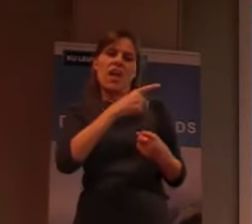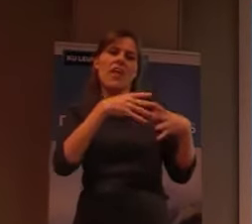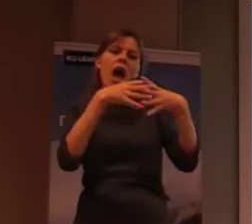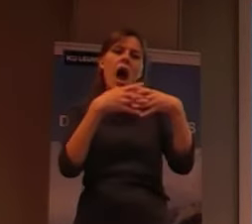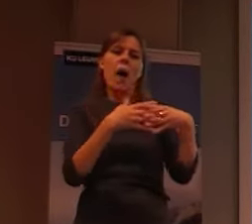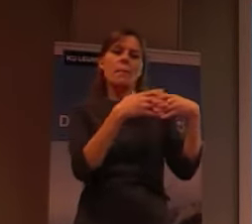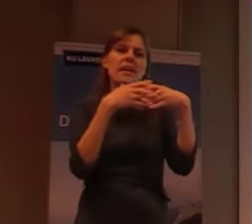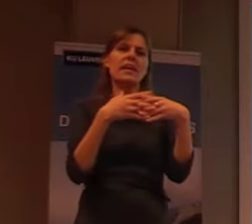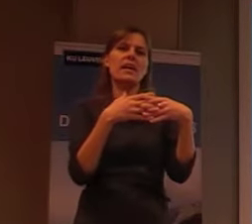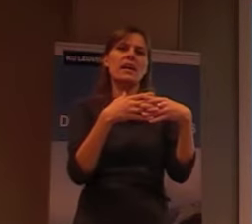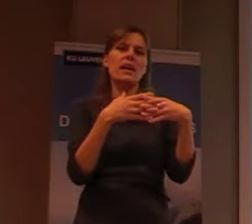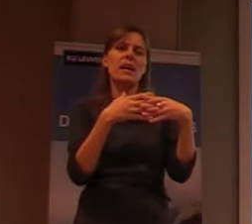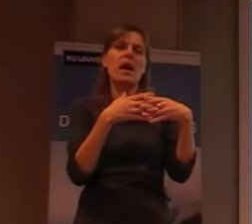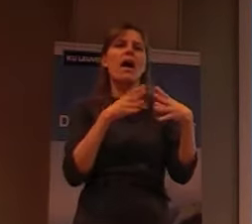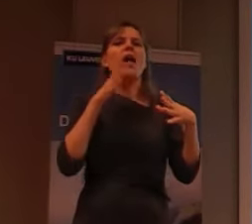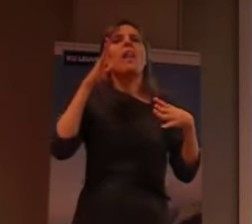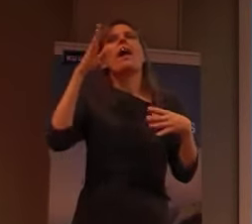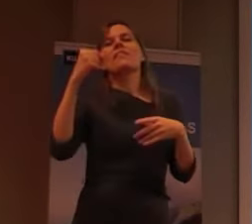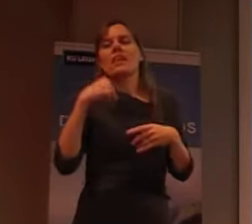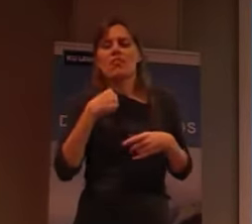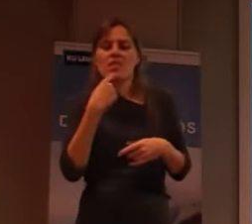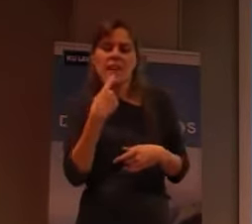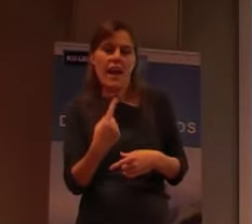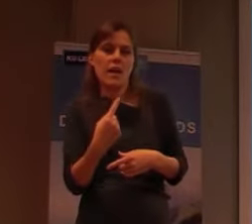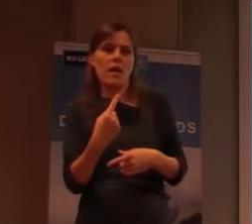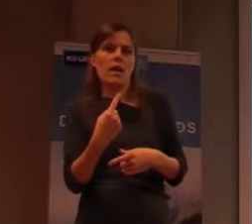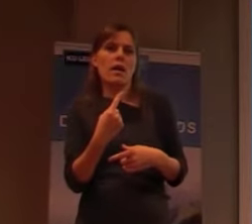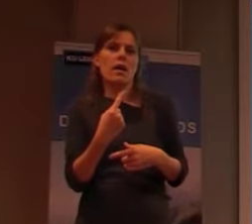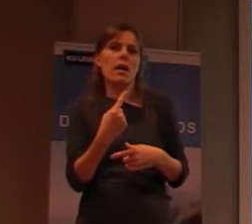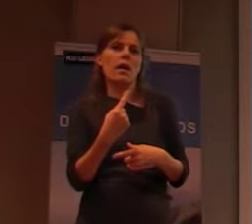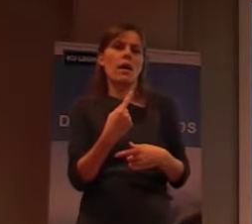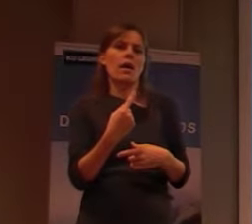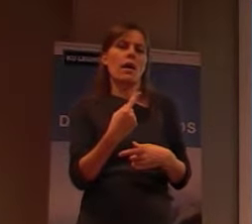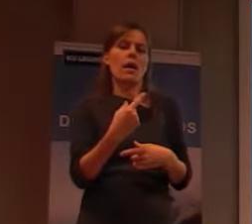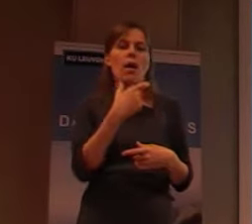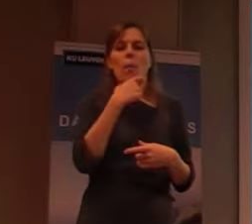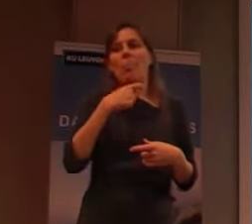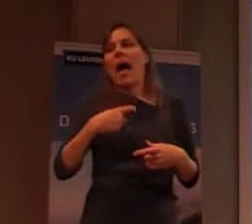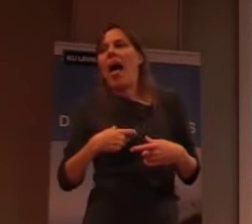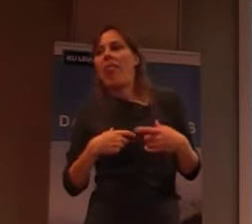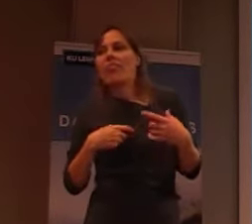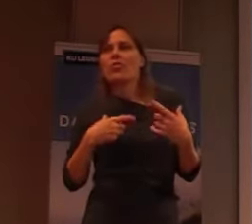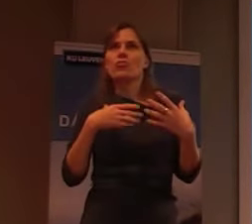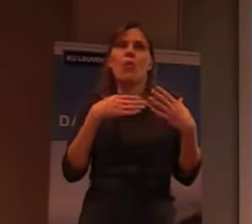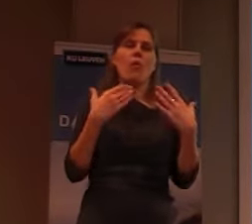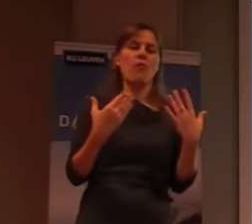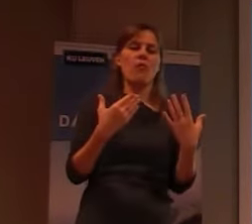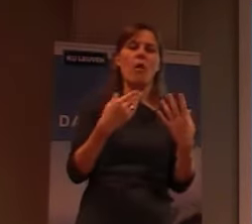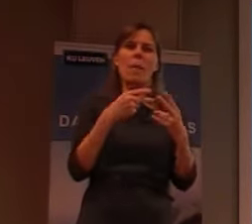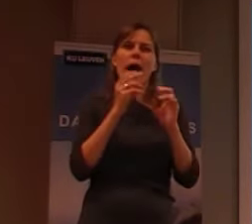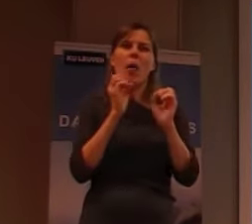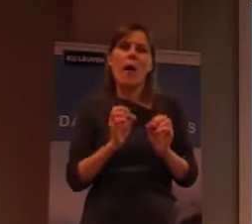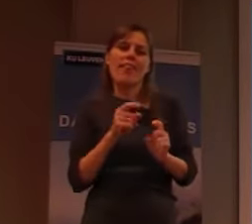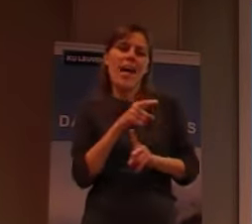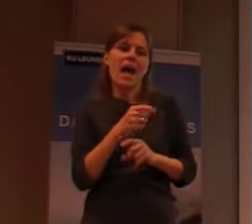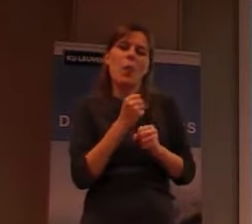eigenlijk, later toeliet, dat missionarisch, dat actief zouden zijn, omdat het, ja, een soort van, ja, paternalistische